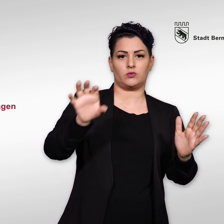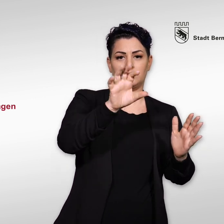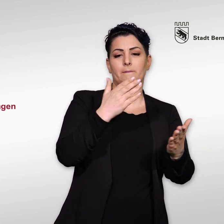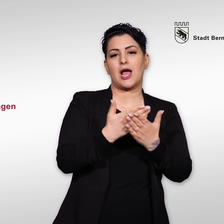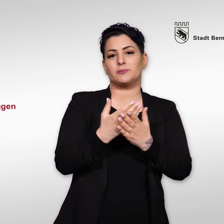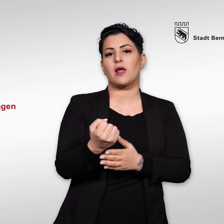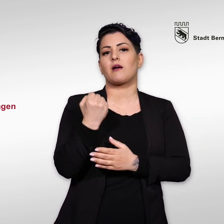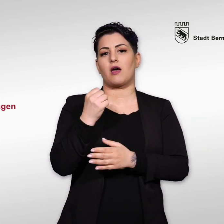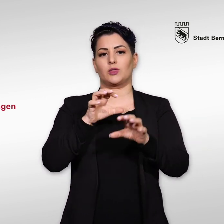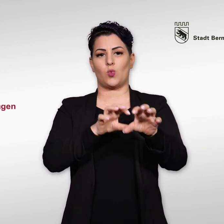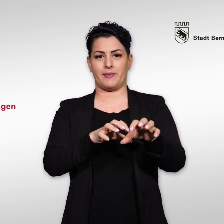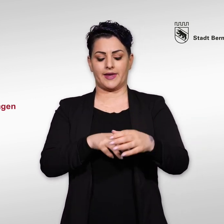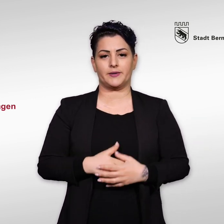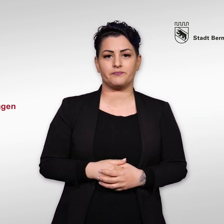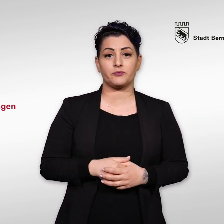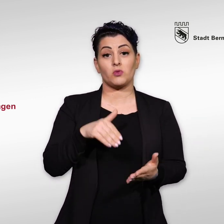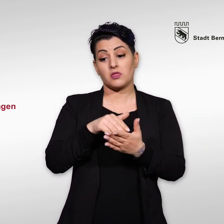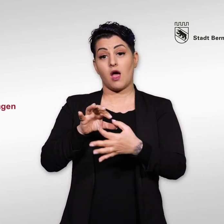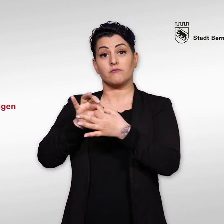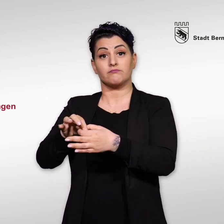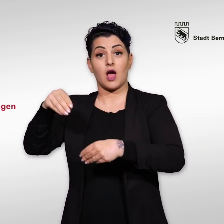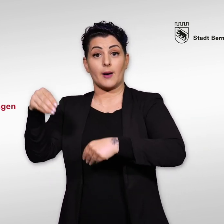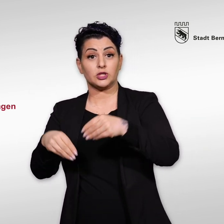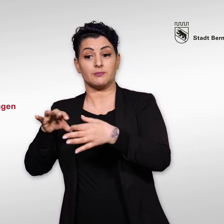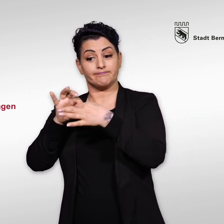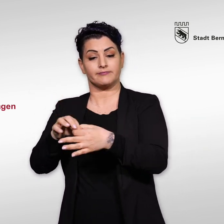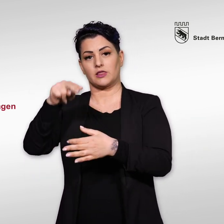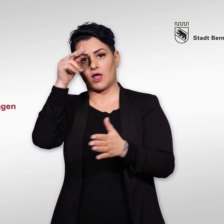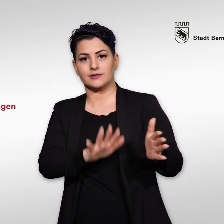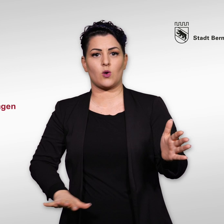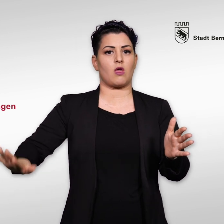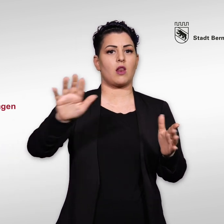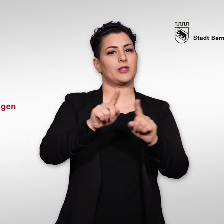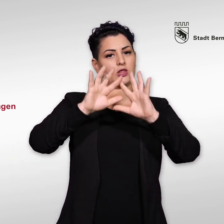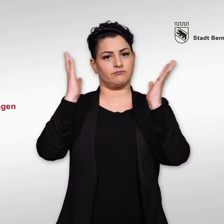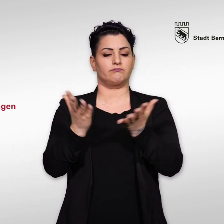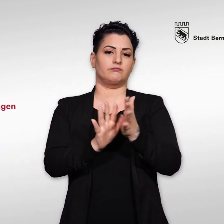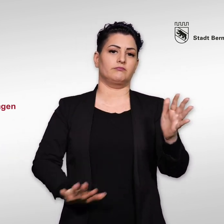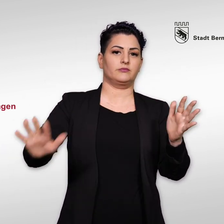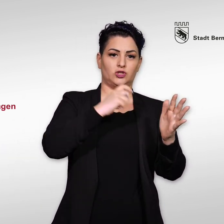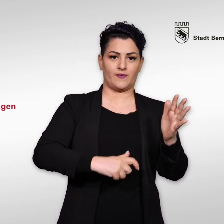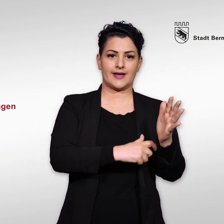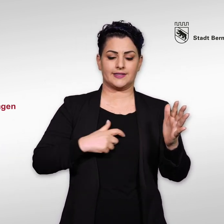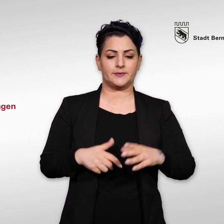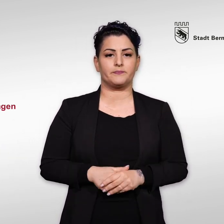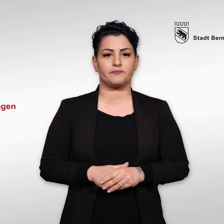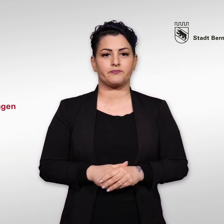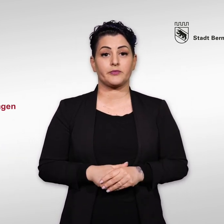beispielsweise den Kanton Bern betreffen Und solche, die national ausgerichtet sind, das heisst, die ganze